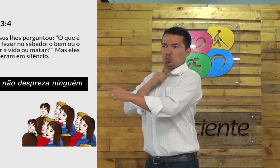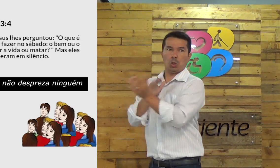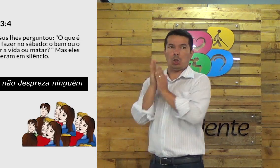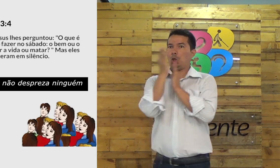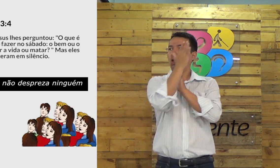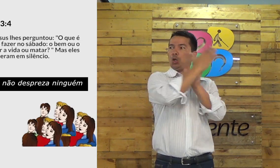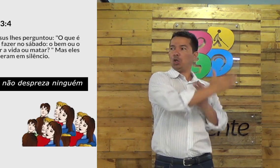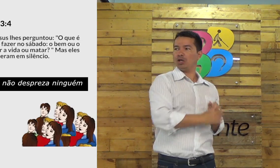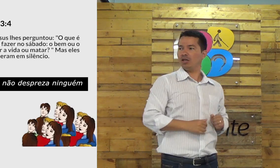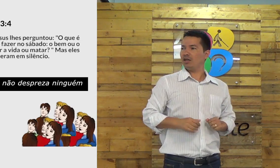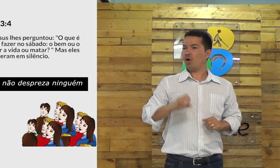ai ele é surdo